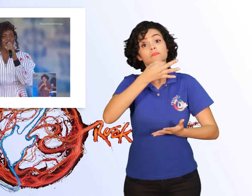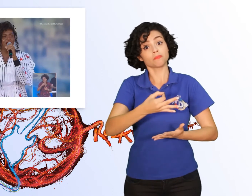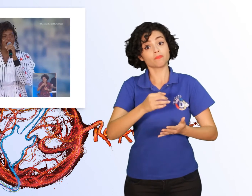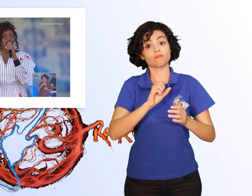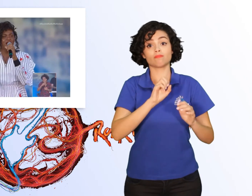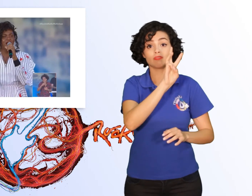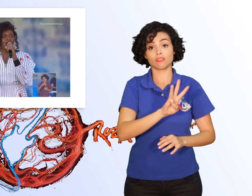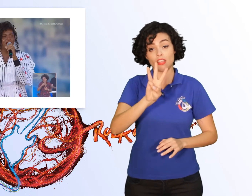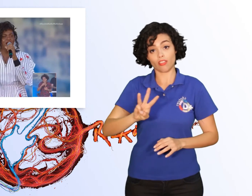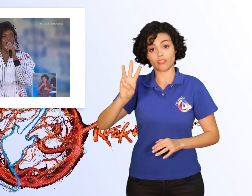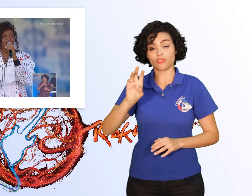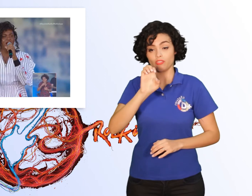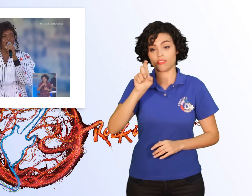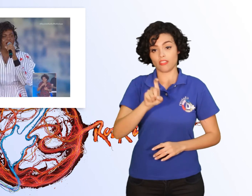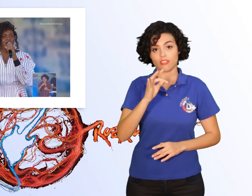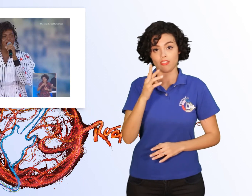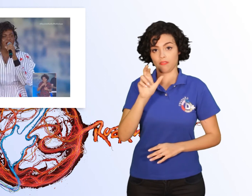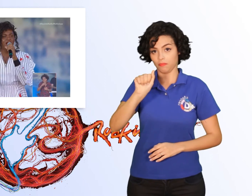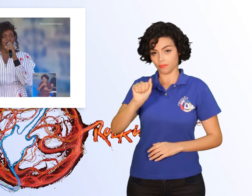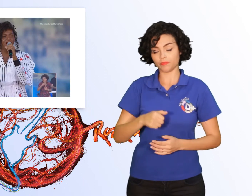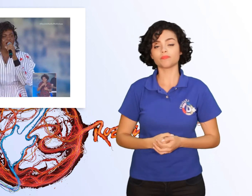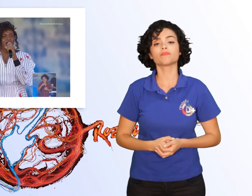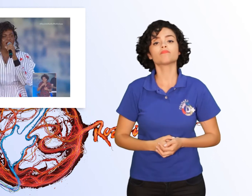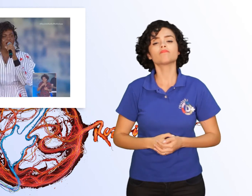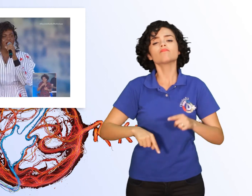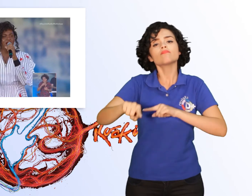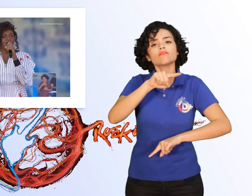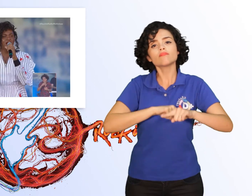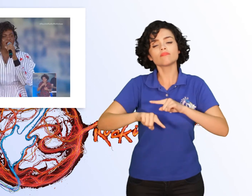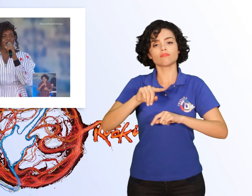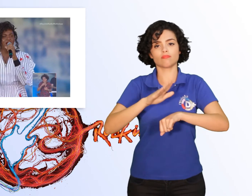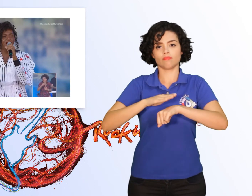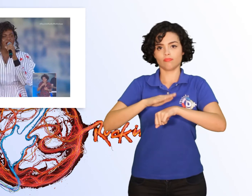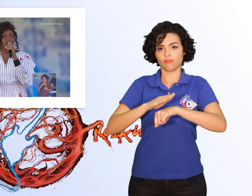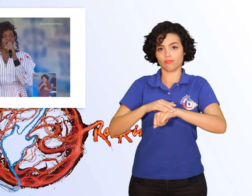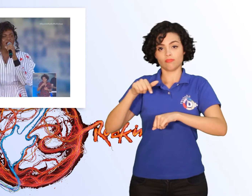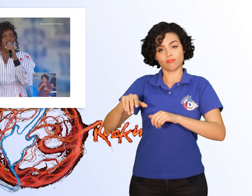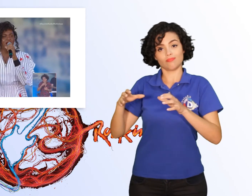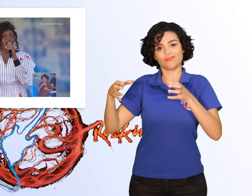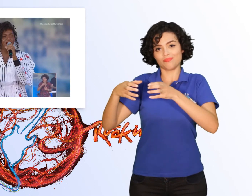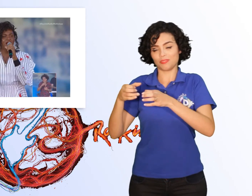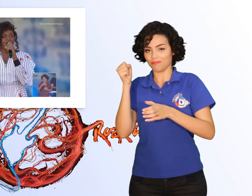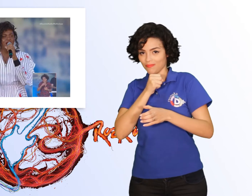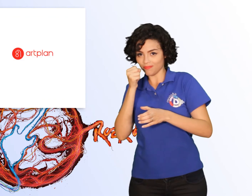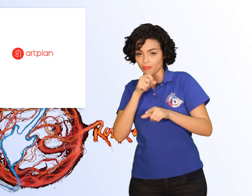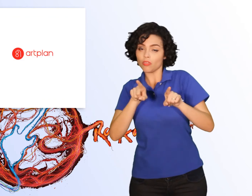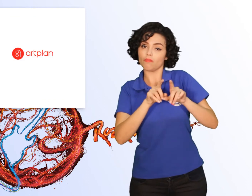ao site Extra. A ação foi coordenada entre a equipe da Lineker e a